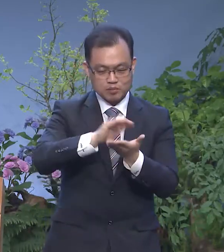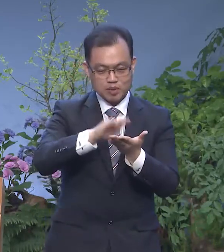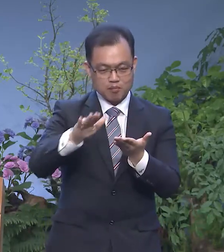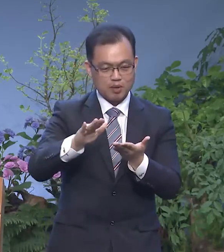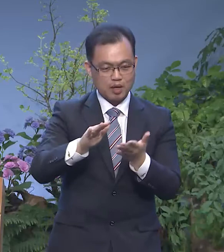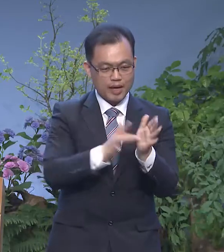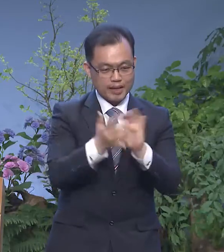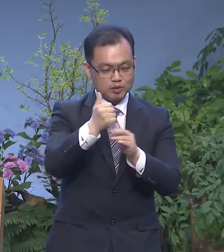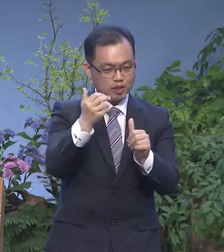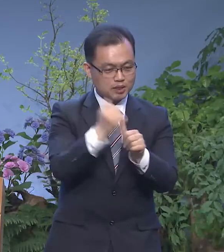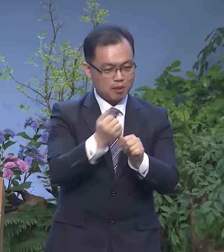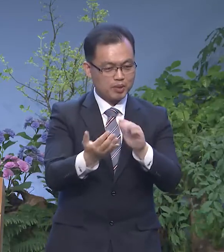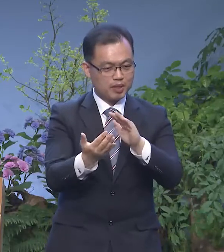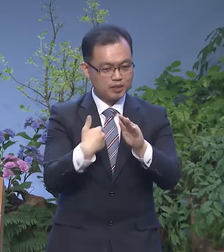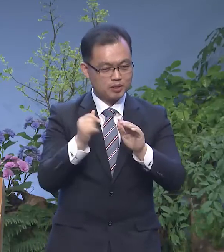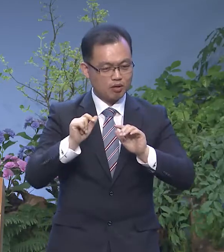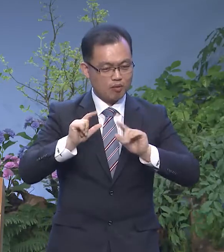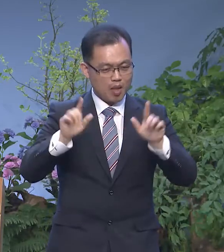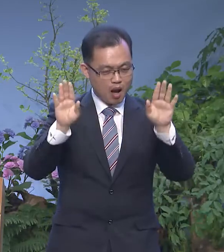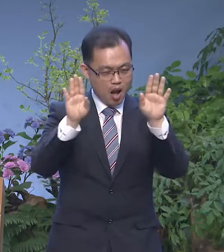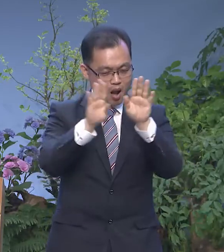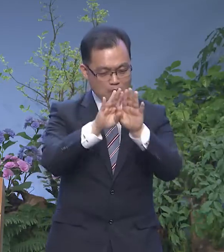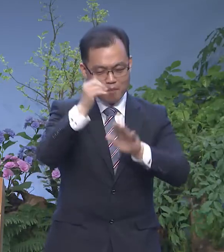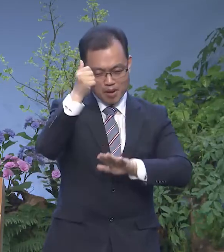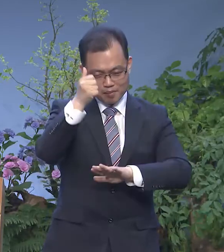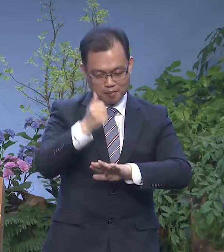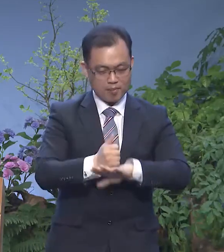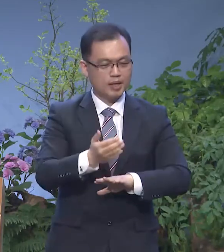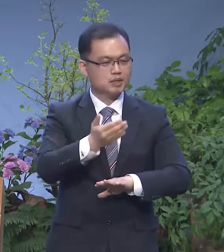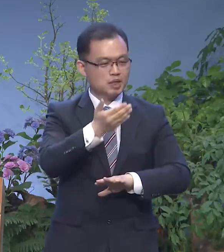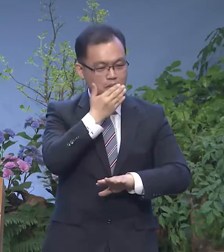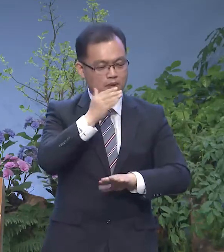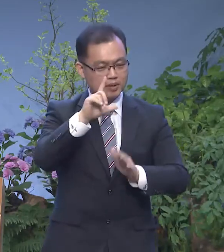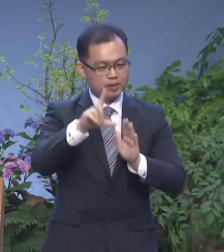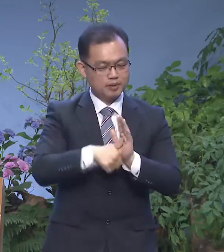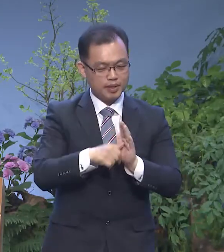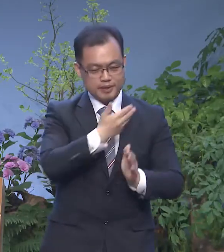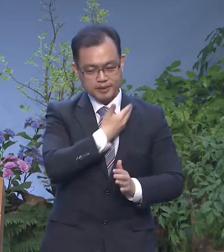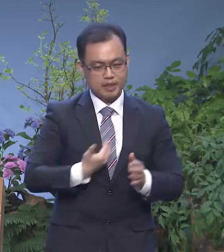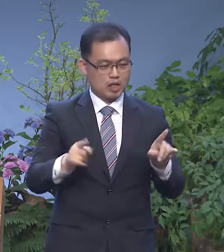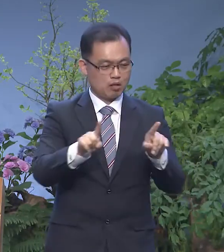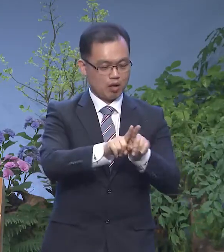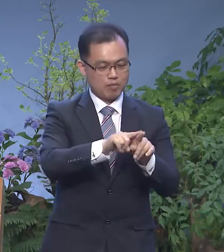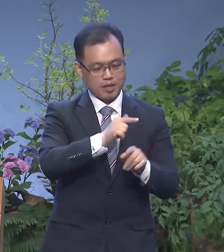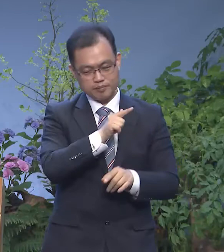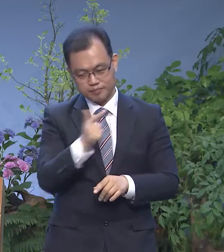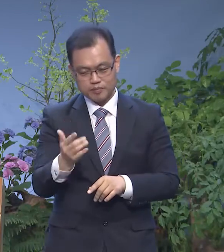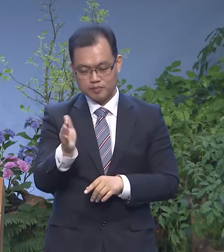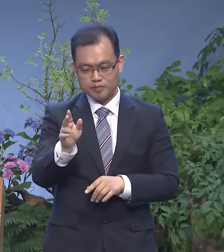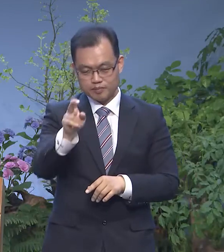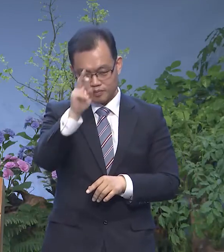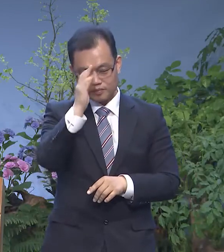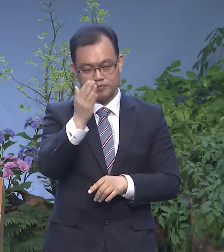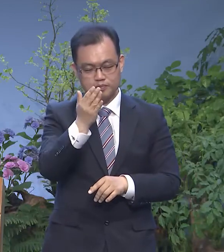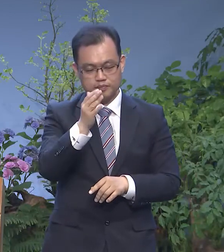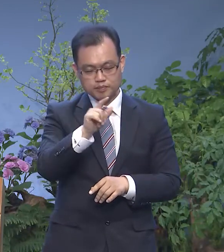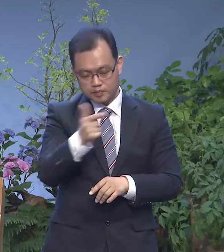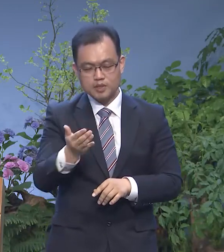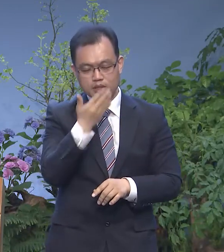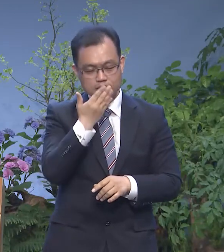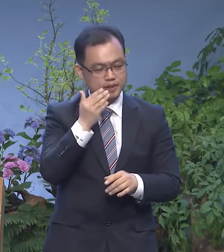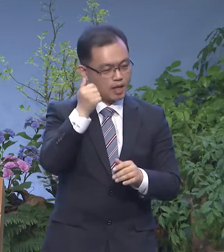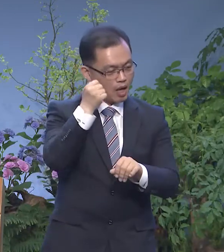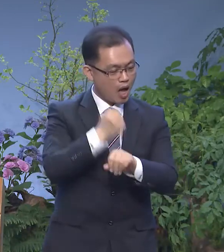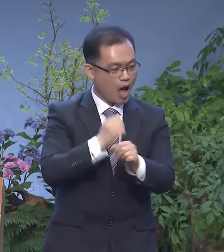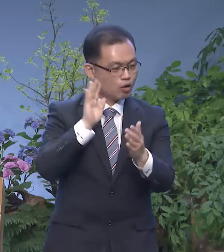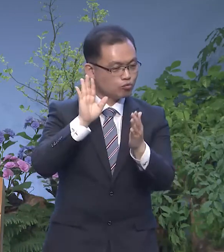잡히시기 전날 밤의 최후의 만찬으로 제자들과 함께 식사한 후에 예수님께서 입고